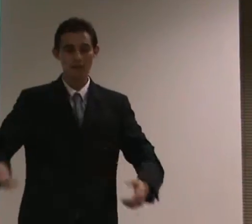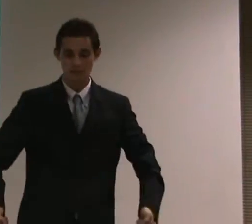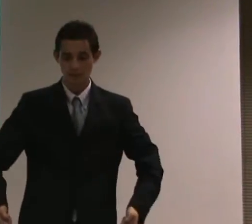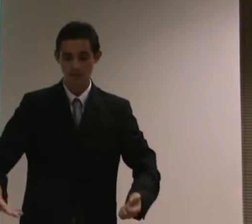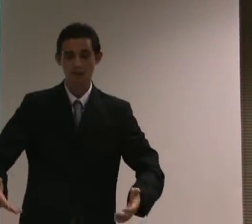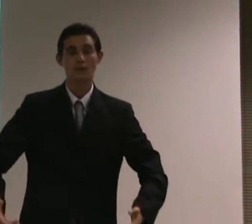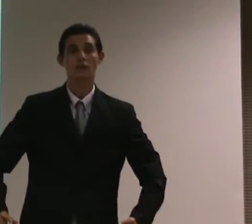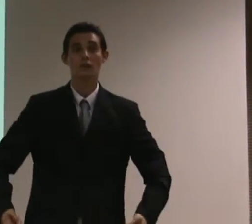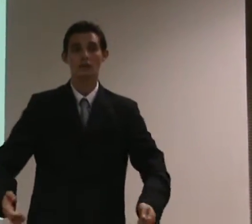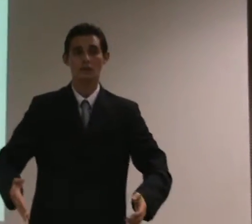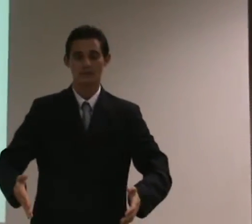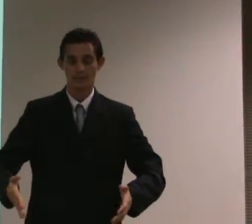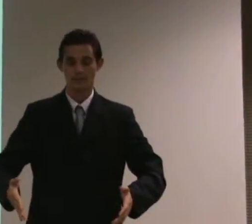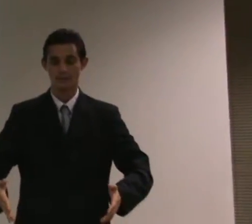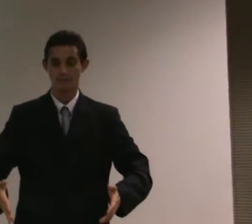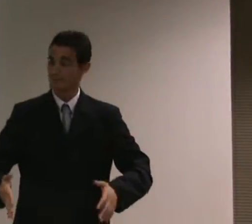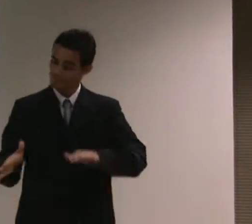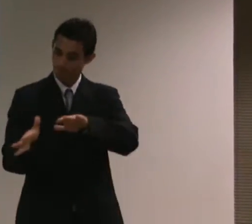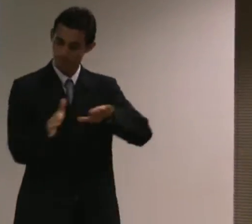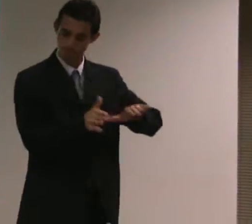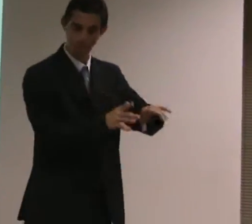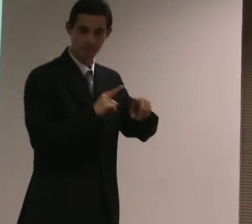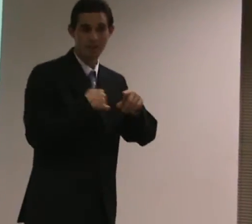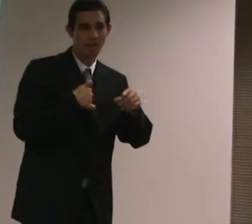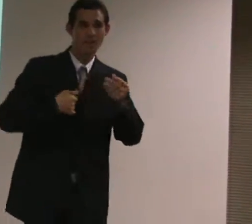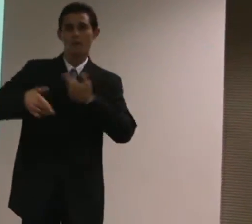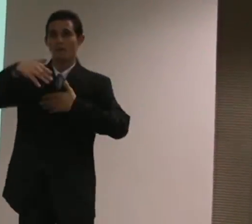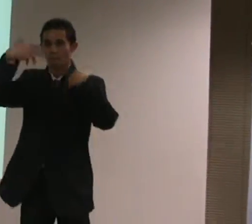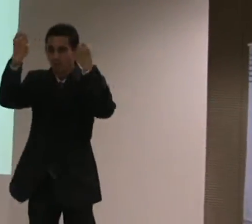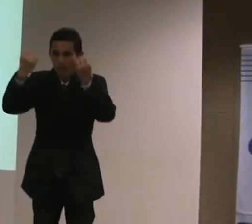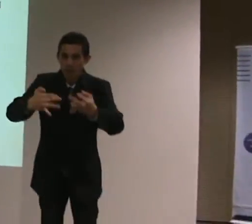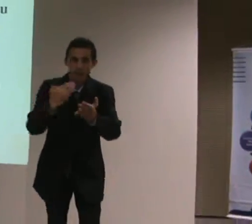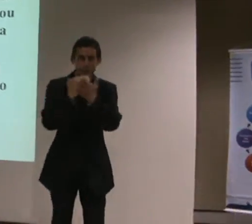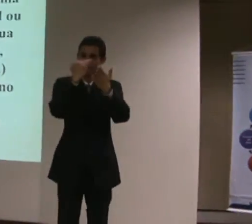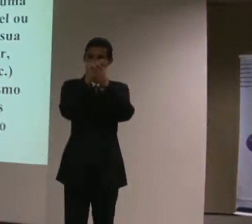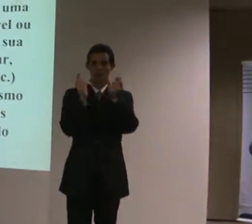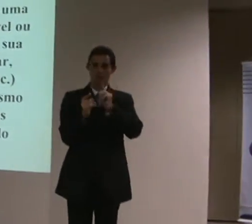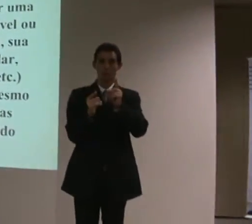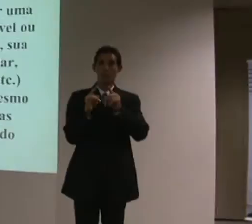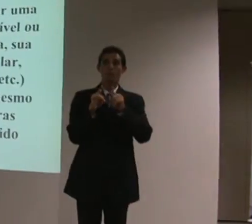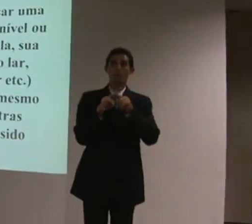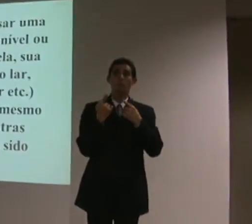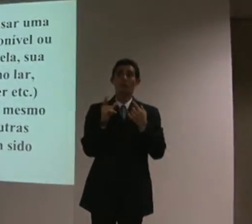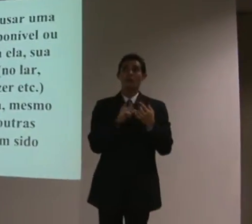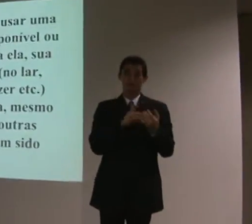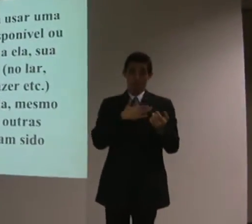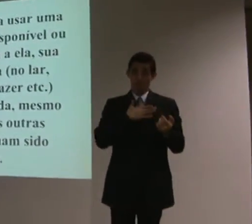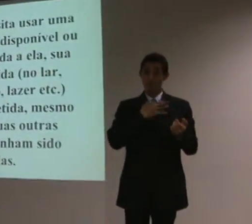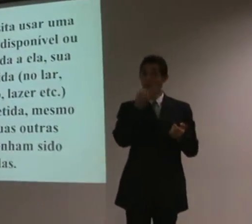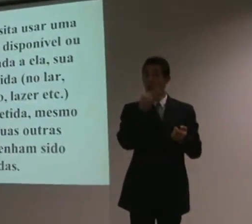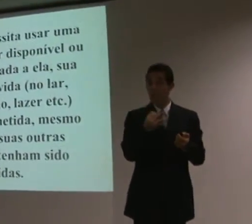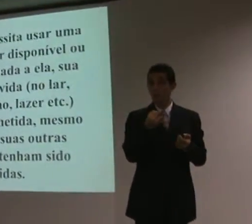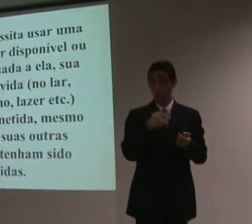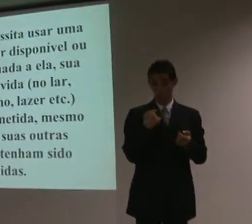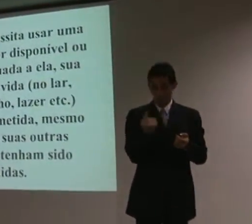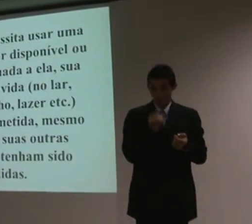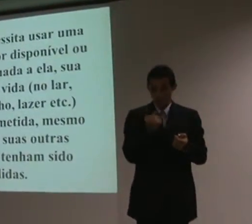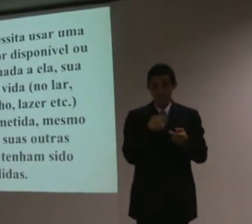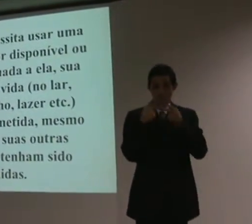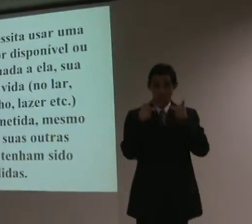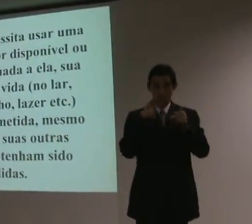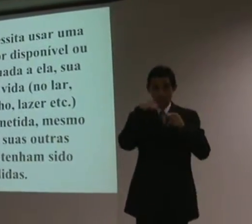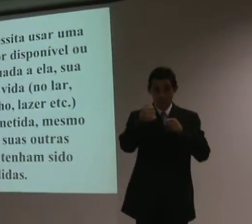Bom, não, não vamos questionar isso. O que eu quero é deixar para vocês o seguinte, na minha opinião, e eu não estou sozinho nisso,